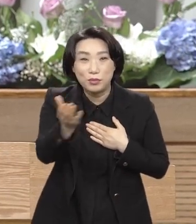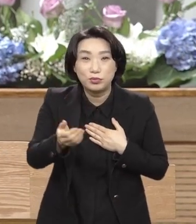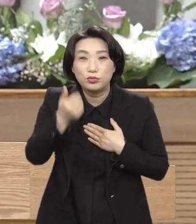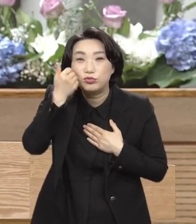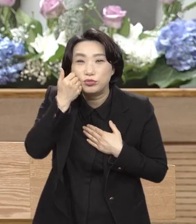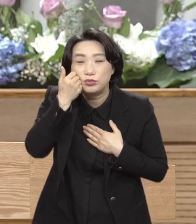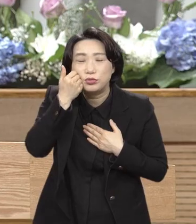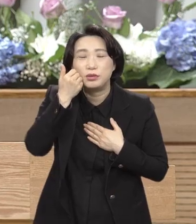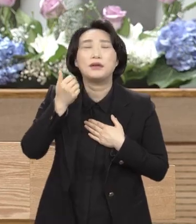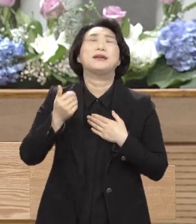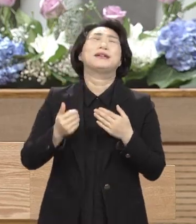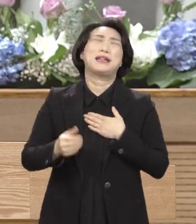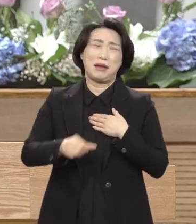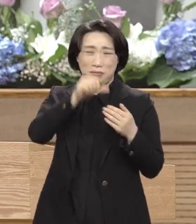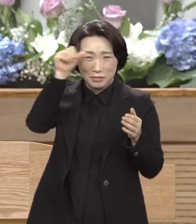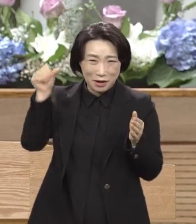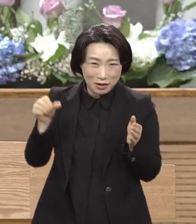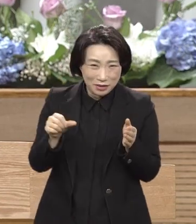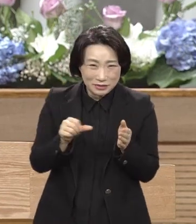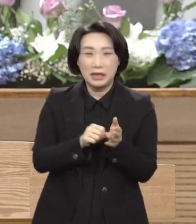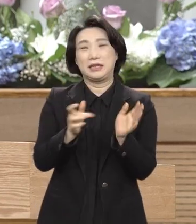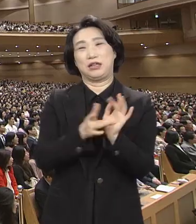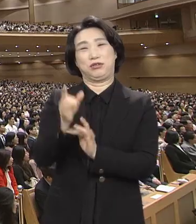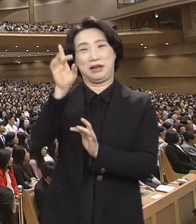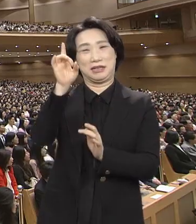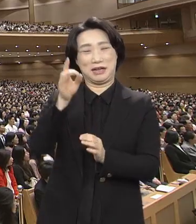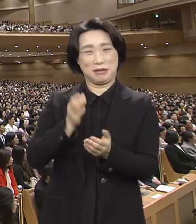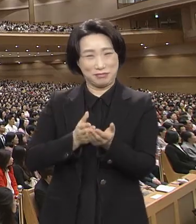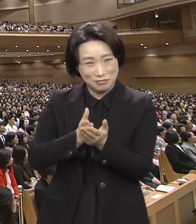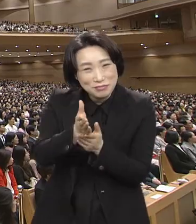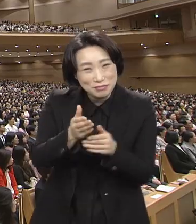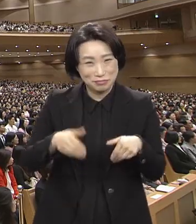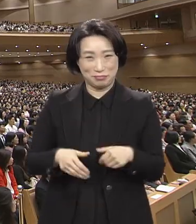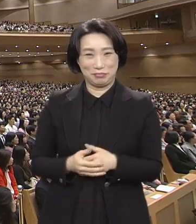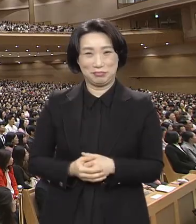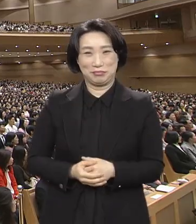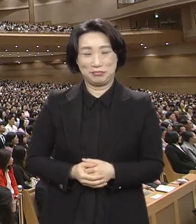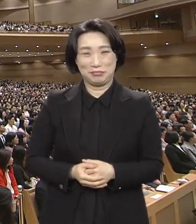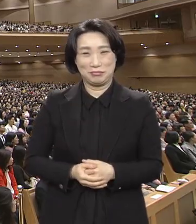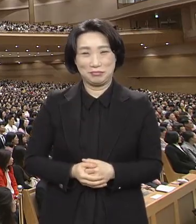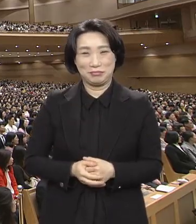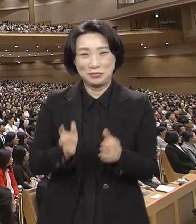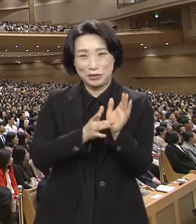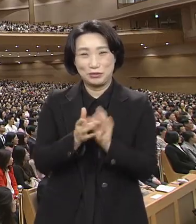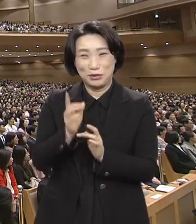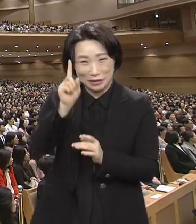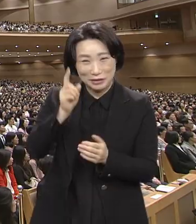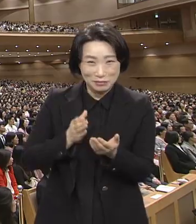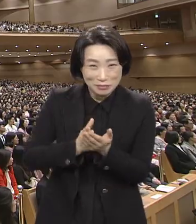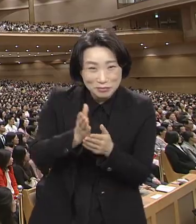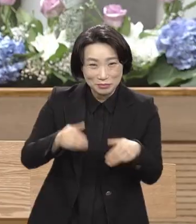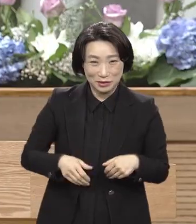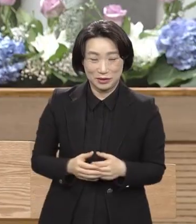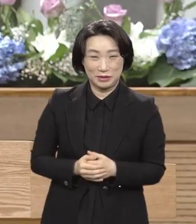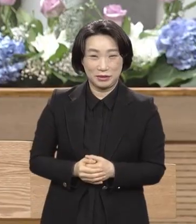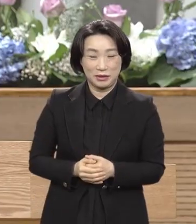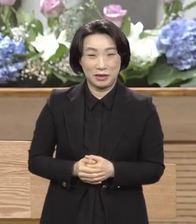내 평생의 예수다 아멘 예수다 아멘 하나님이 내게 주신